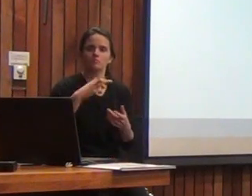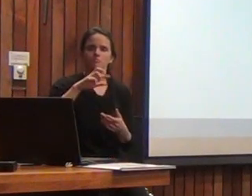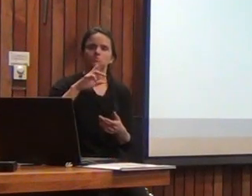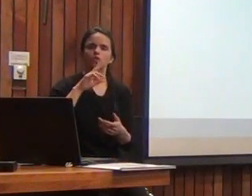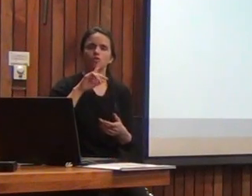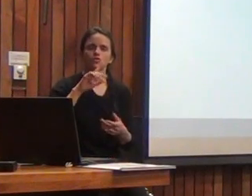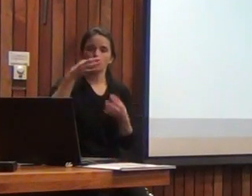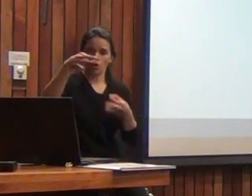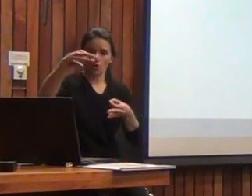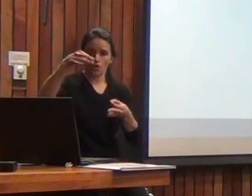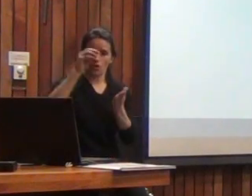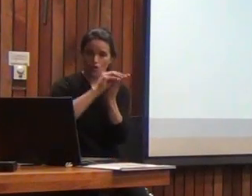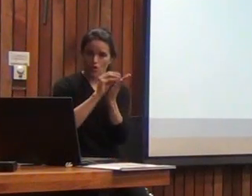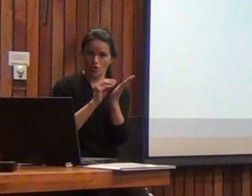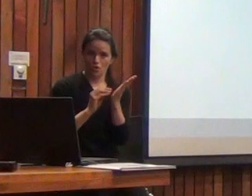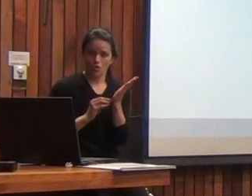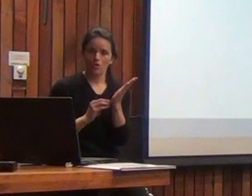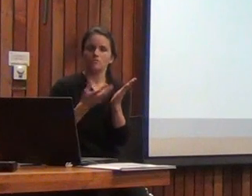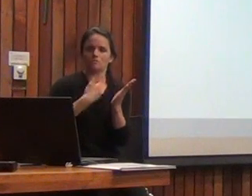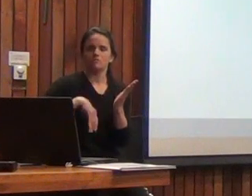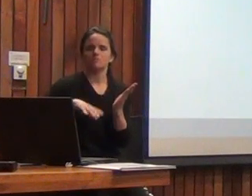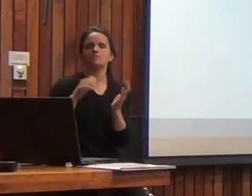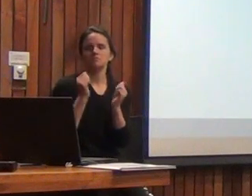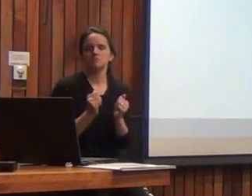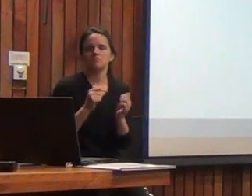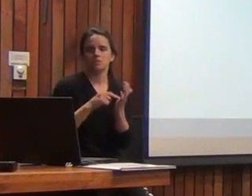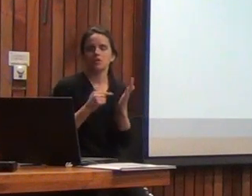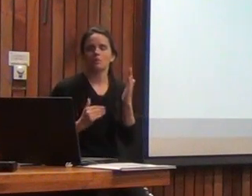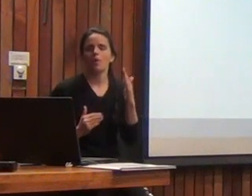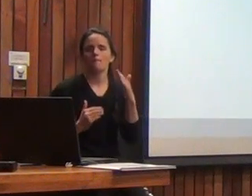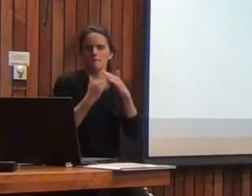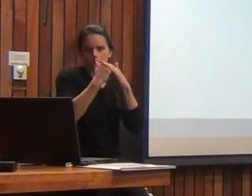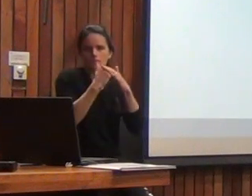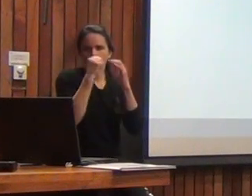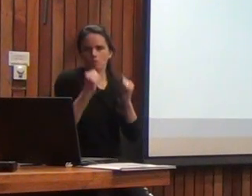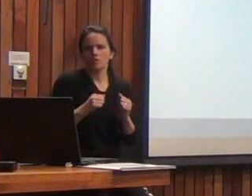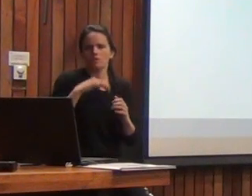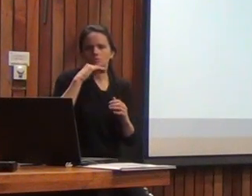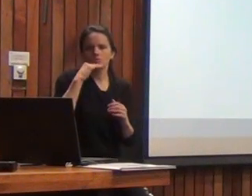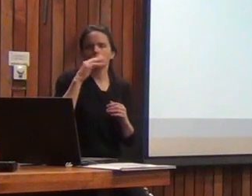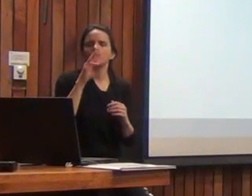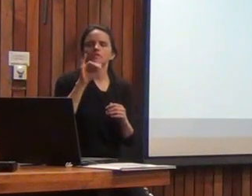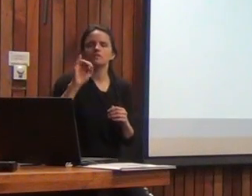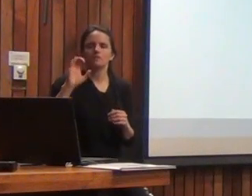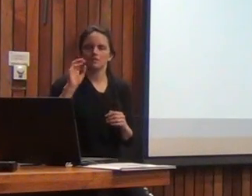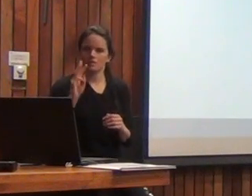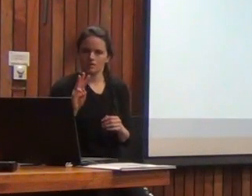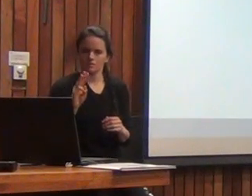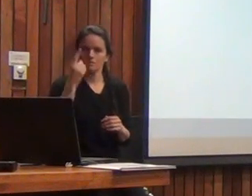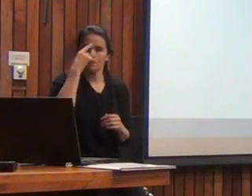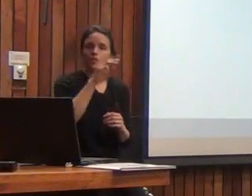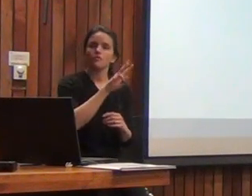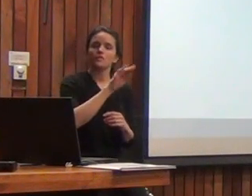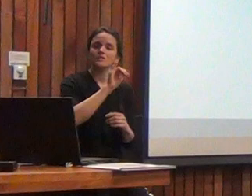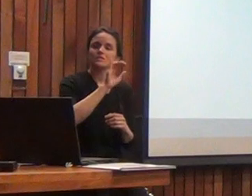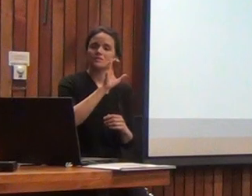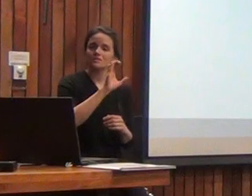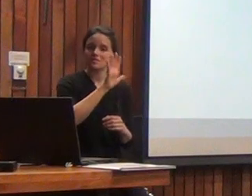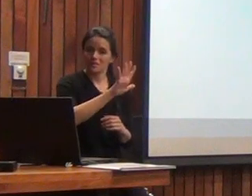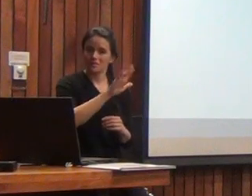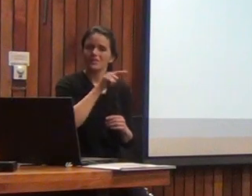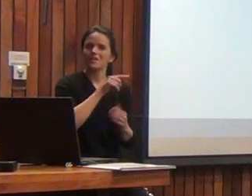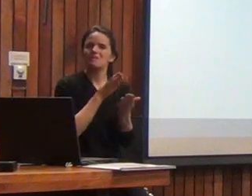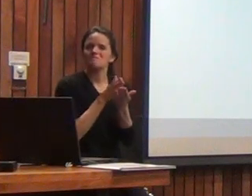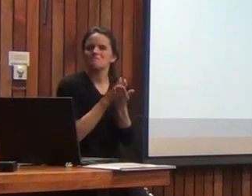este era el máximo nivel con el que uno podía llegar con el BIS-3 pero en el BIS-5 este es el punto de partida